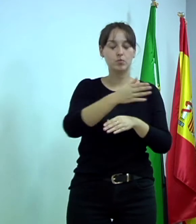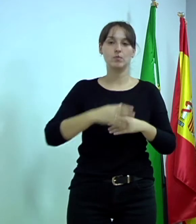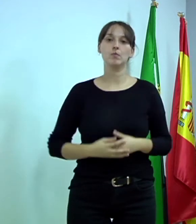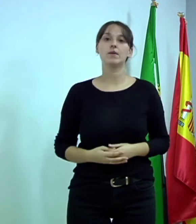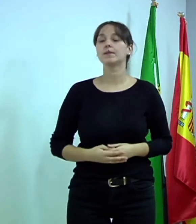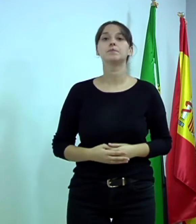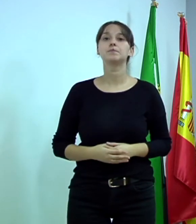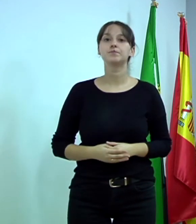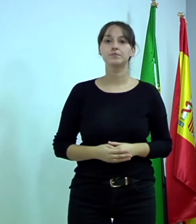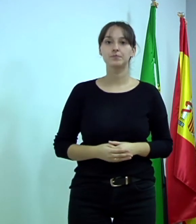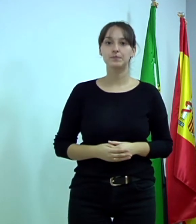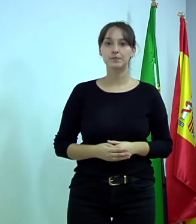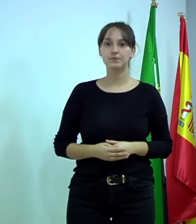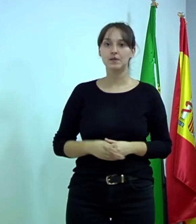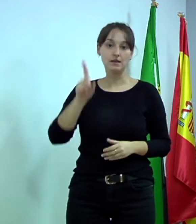veinticinco de diciembre.